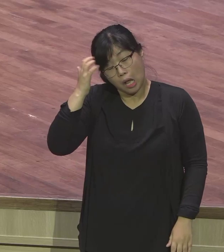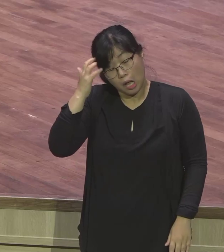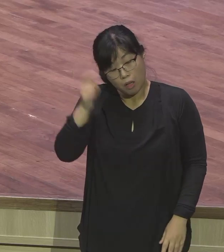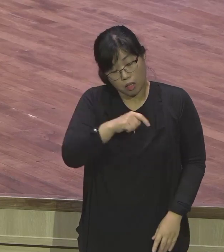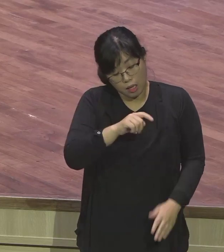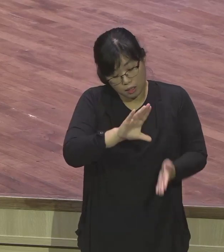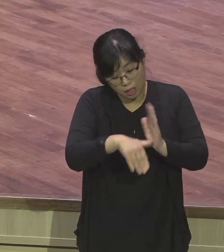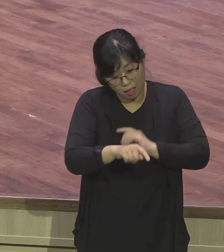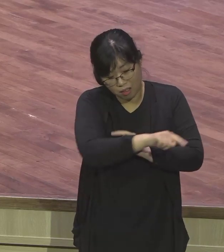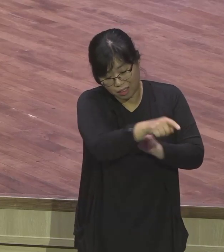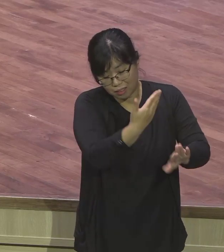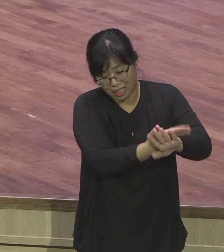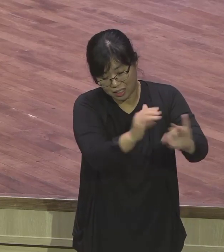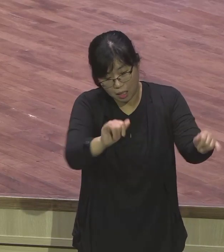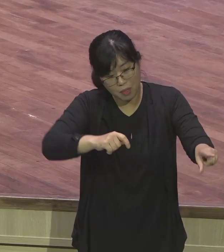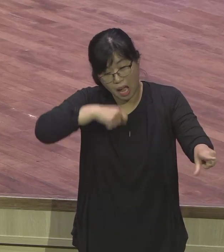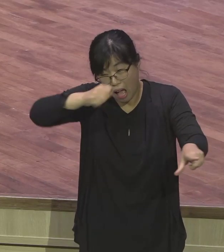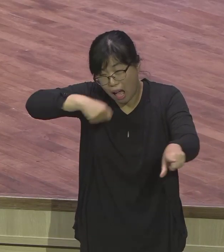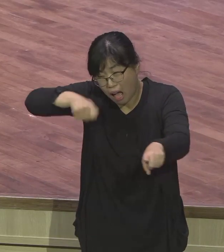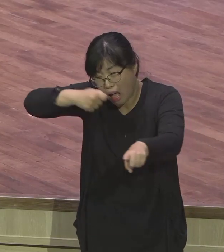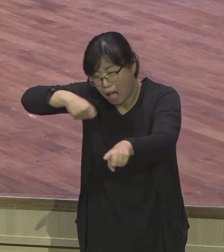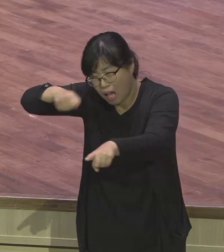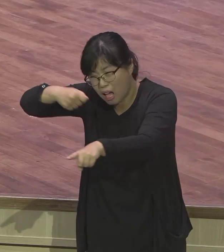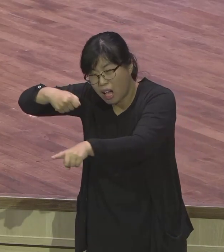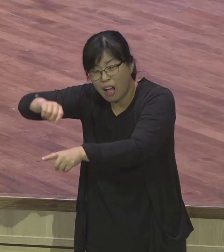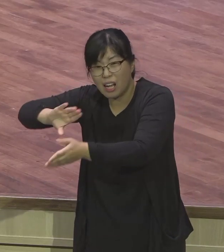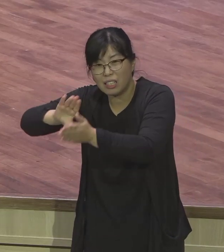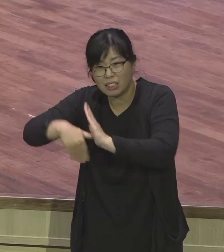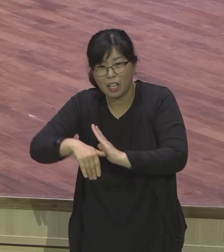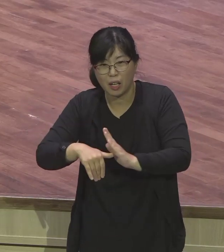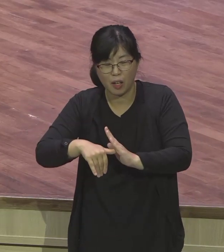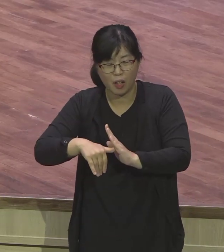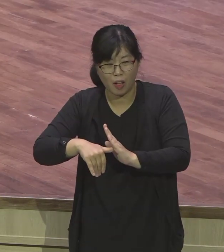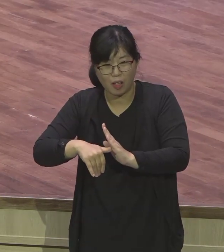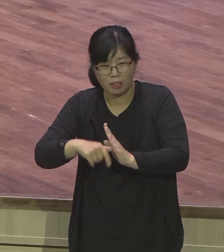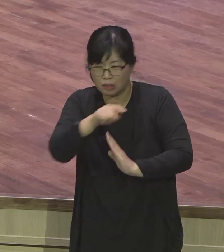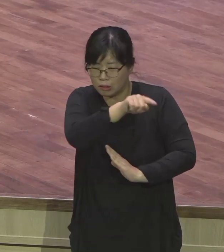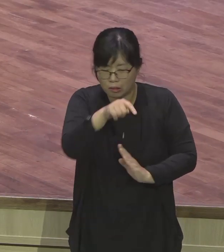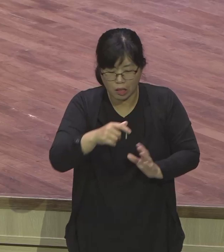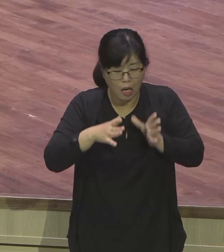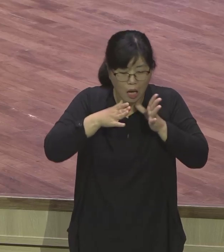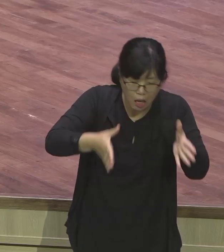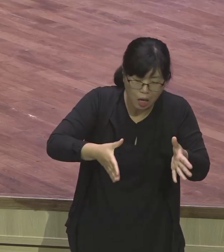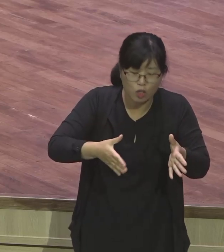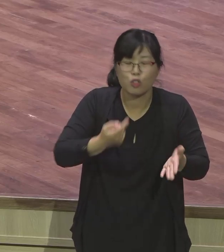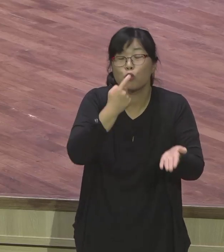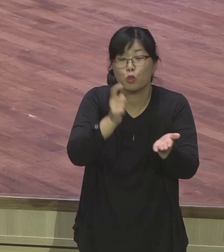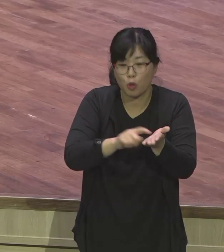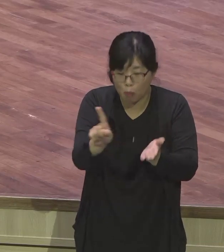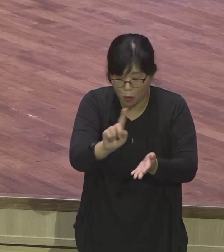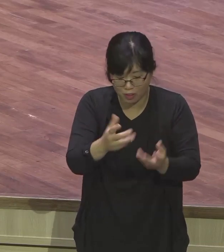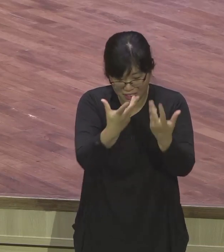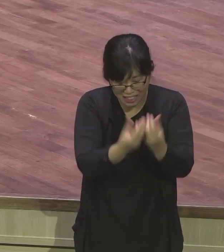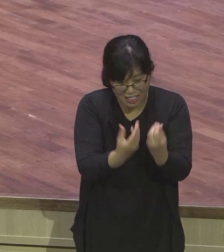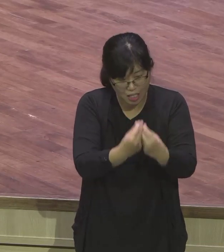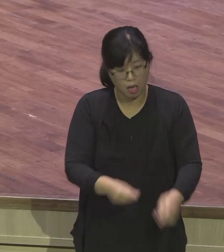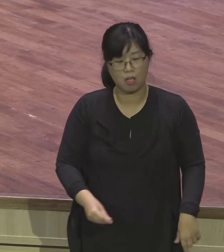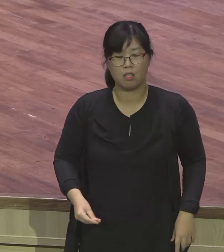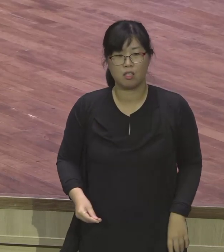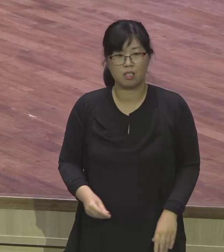그것은 부인하라 의심하라 꿈에서 깨라 절망하라고 외쳐댄다 염려하고